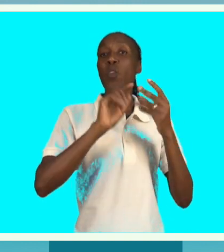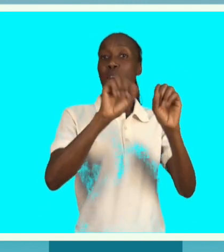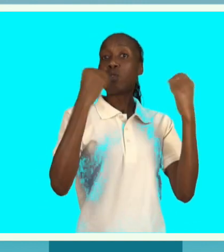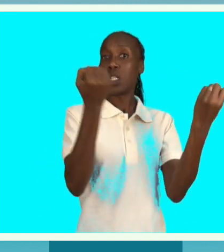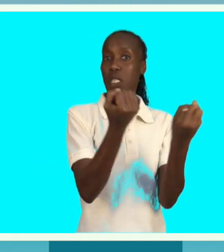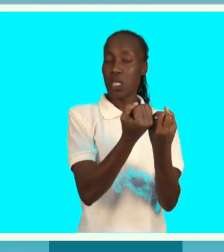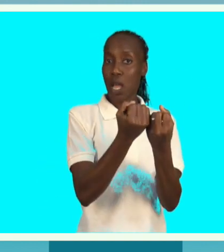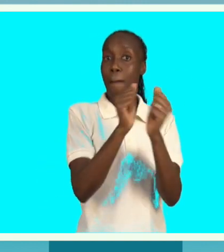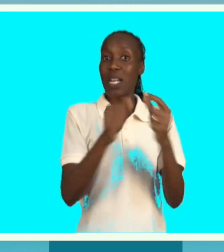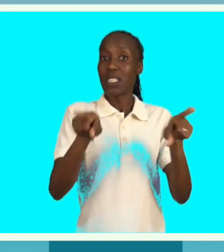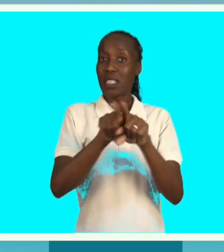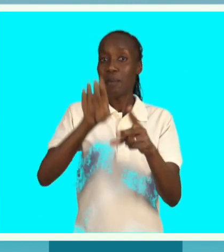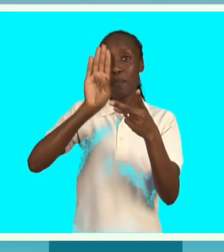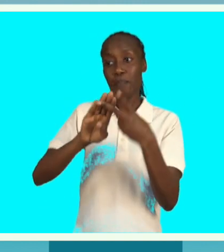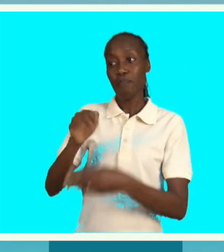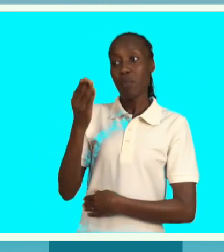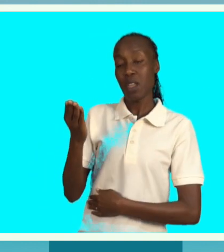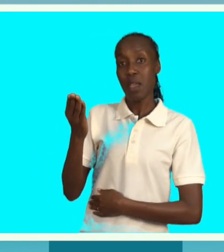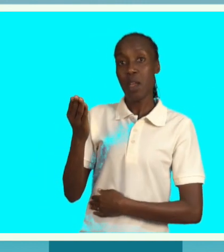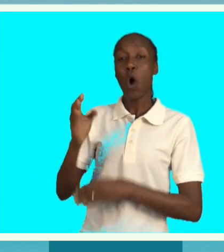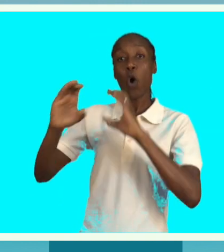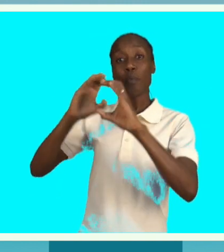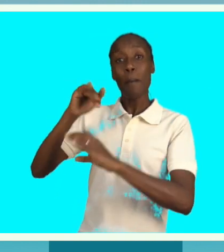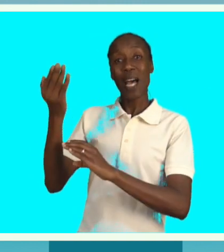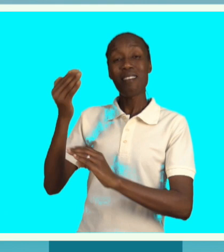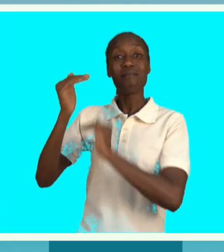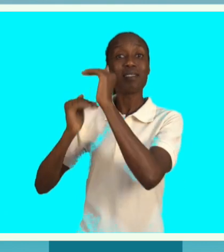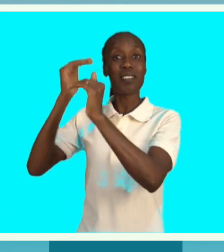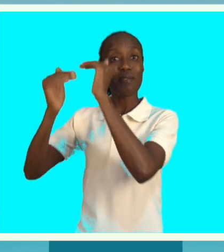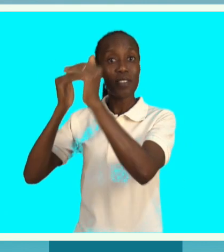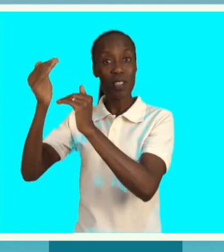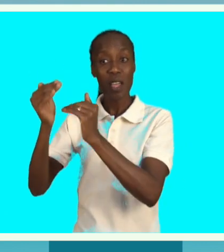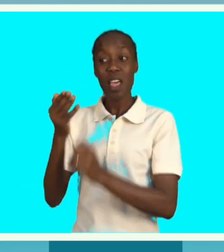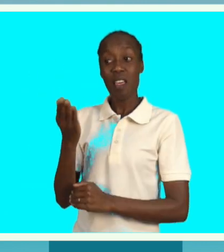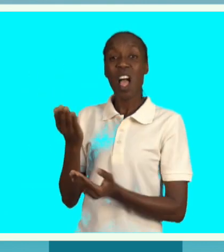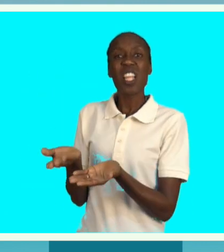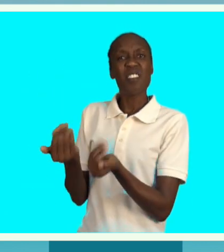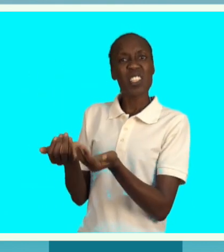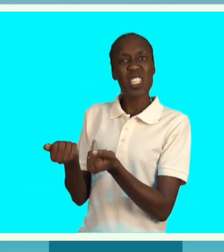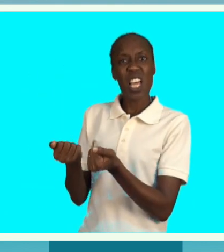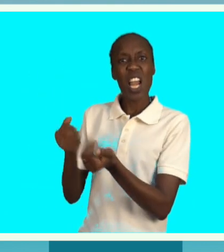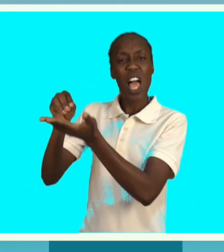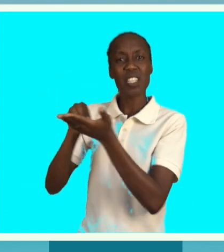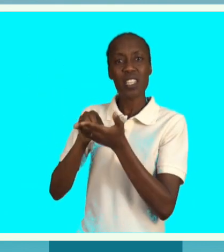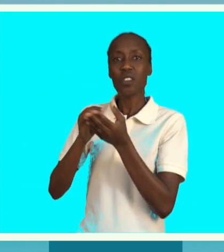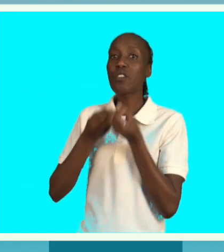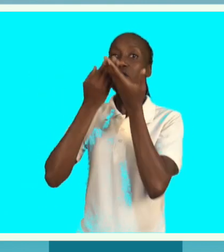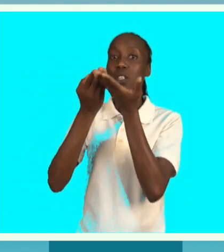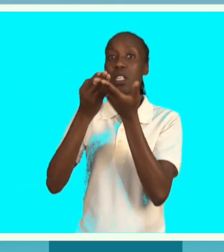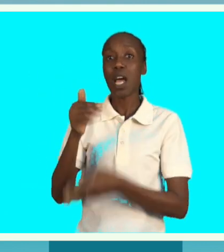comunicação para o desenvolvimento, que visa facilitar o acesso à informação às pessoas, visa empoderar as pessoas, visa